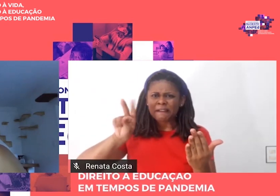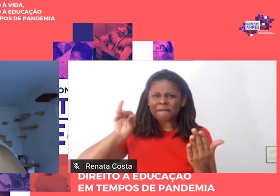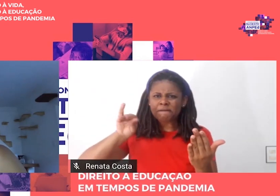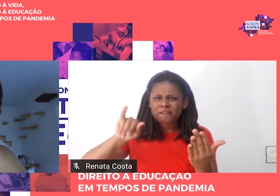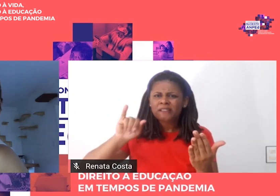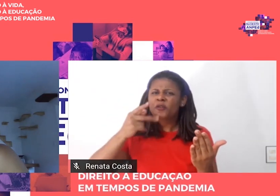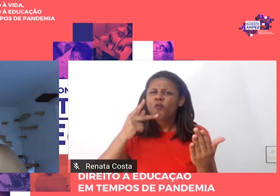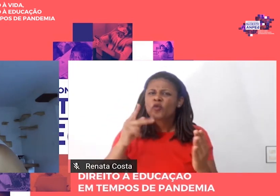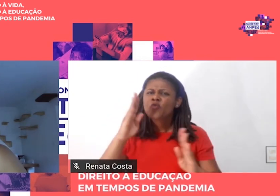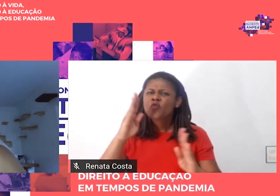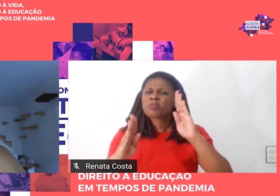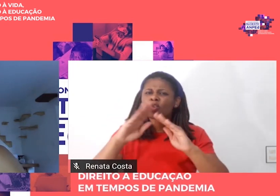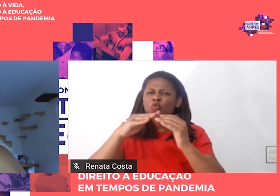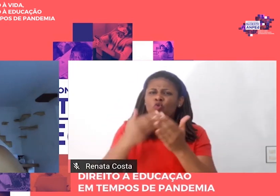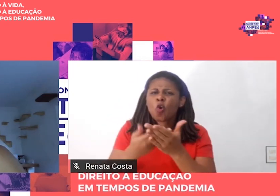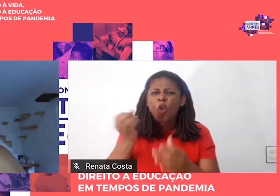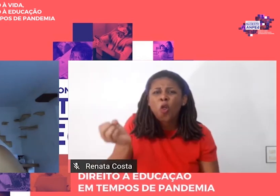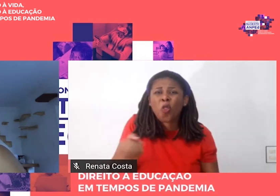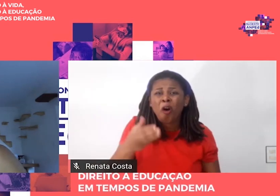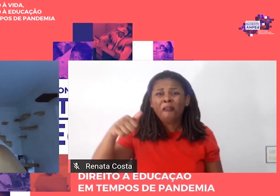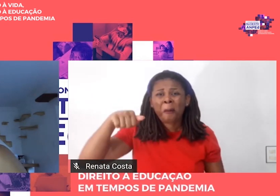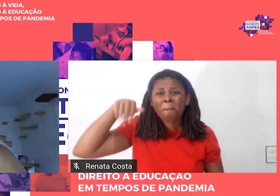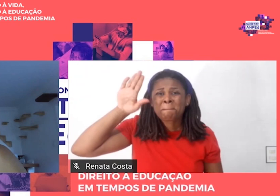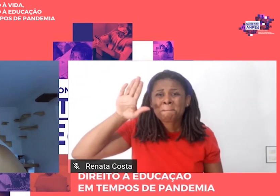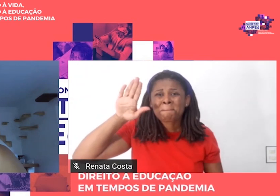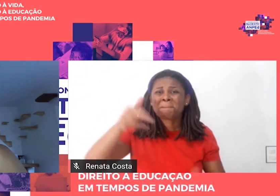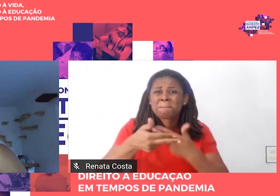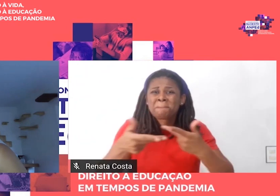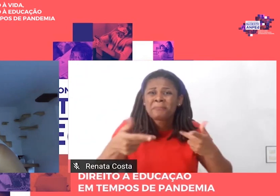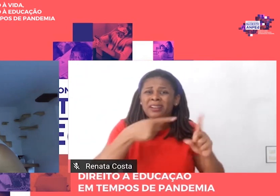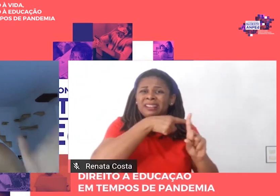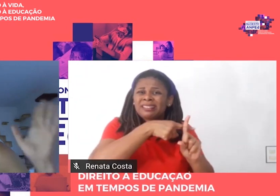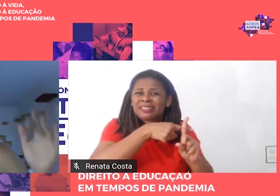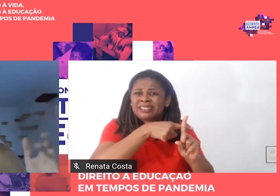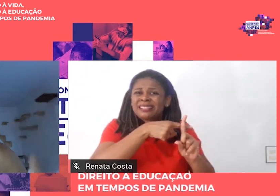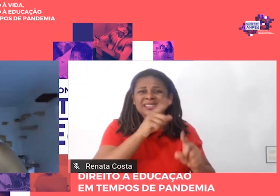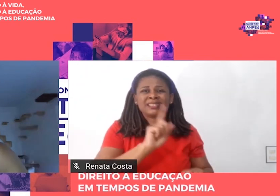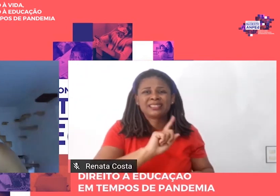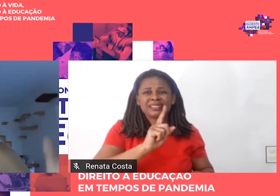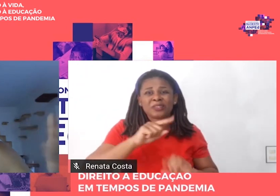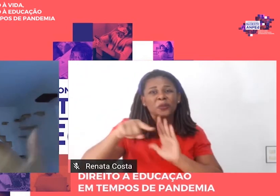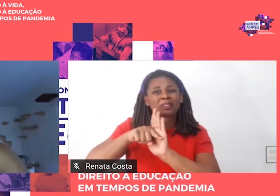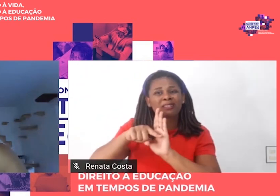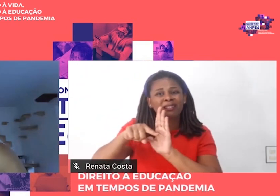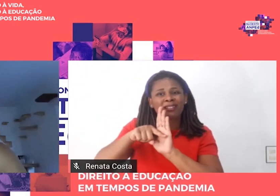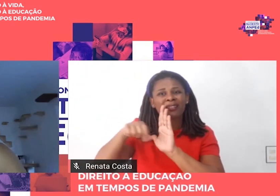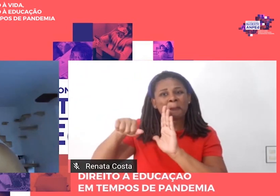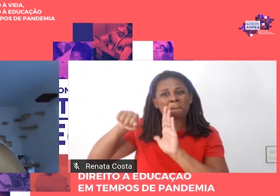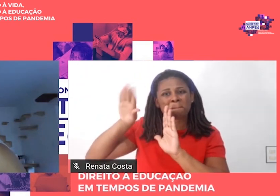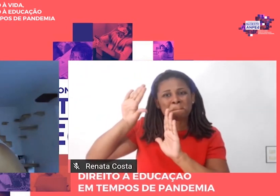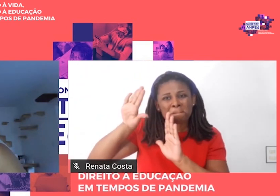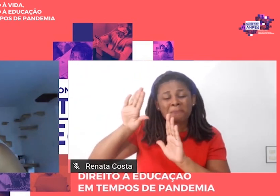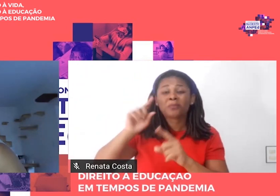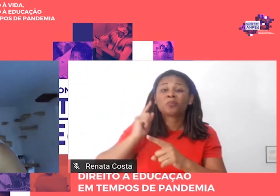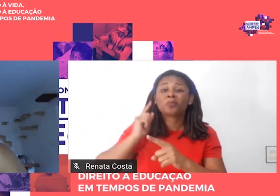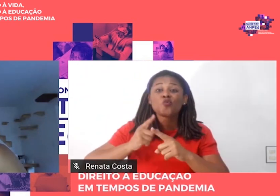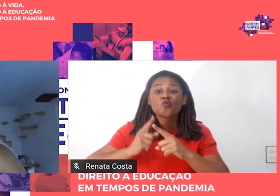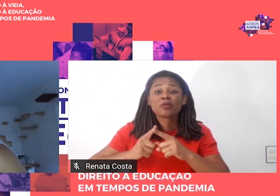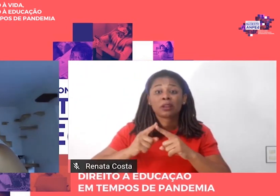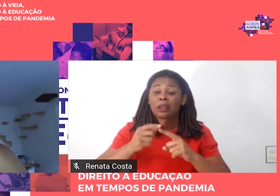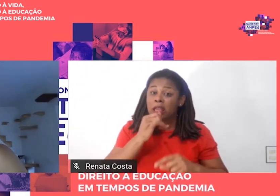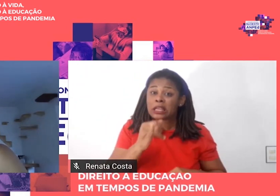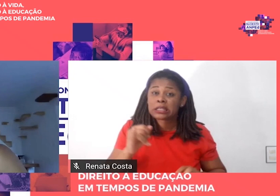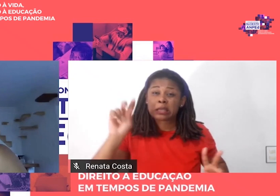consequências negativas que positivas, tendo em vista entre aspas, citação dele, o